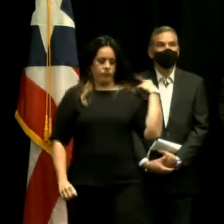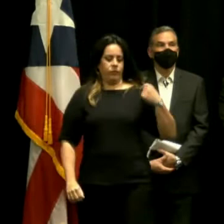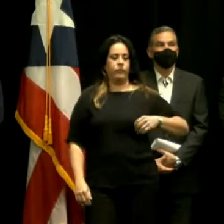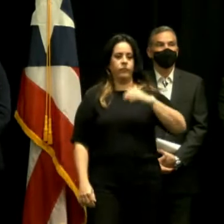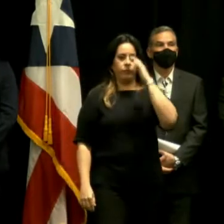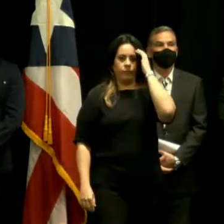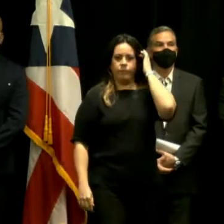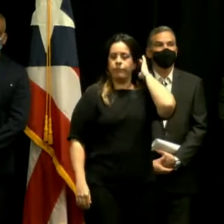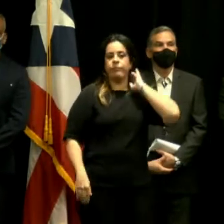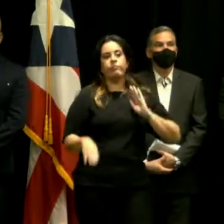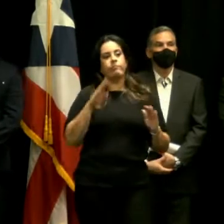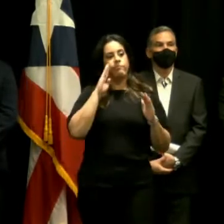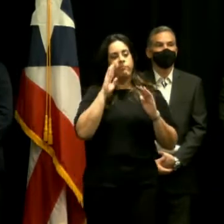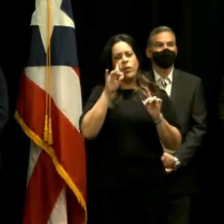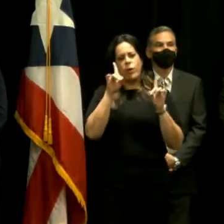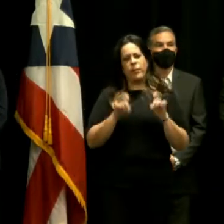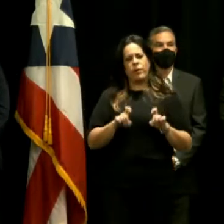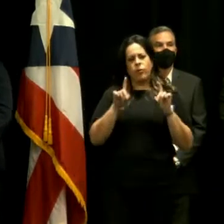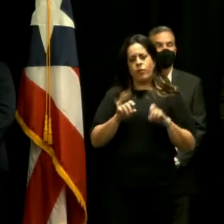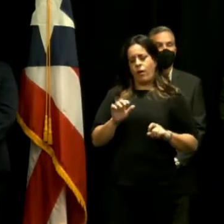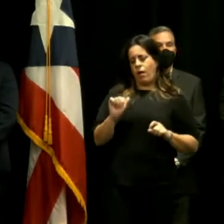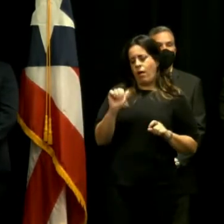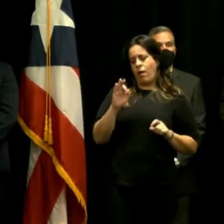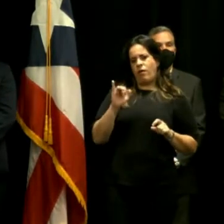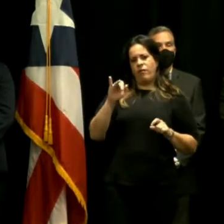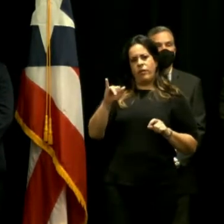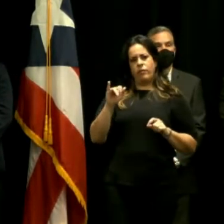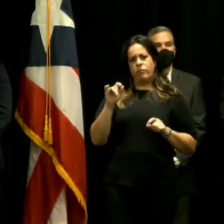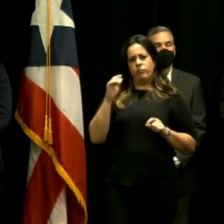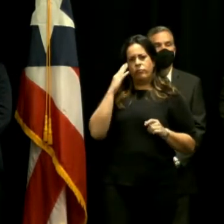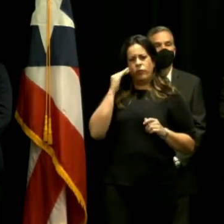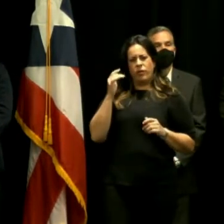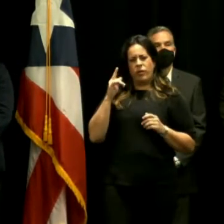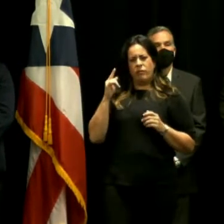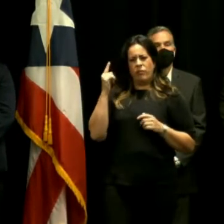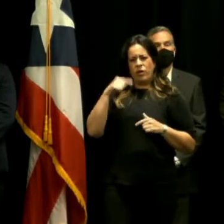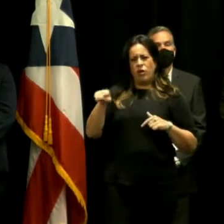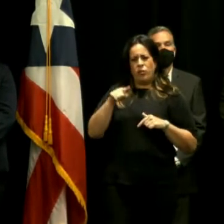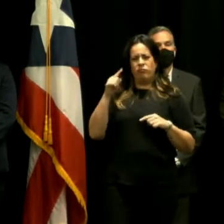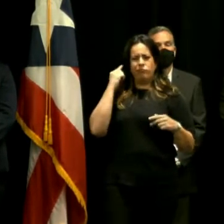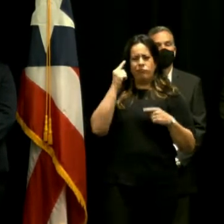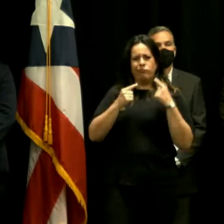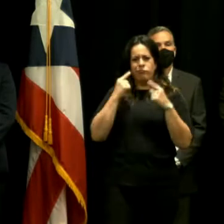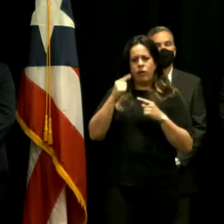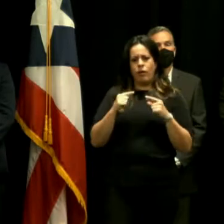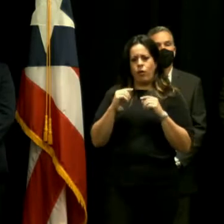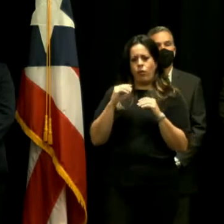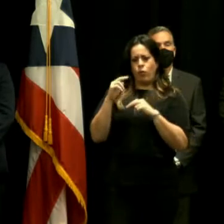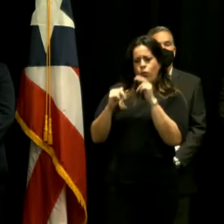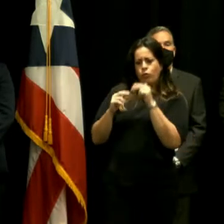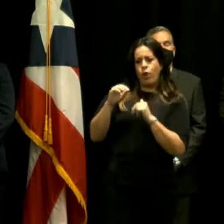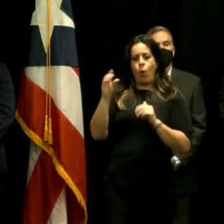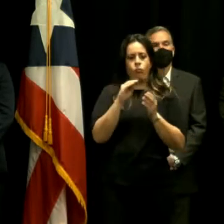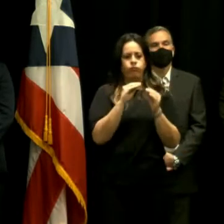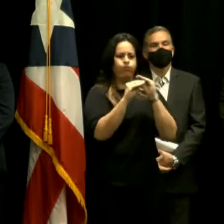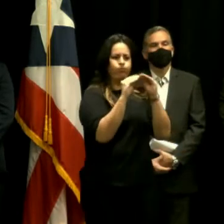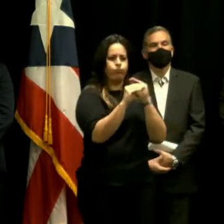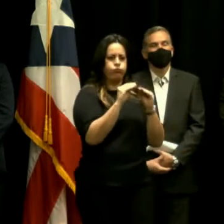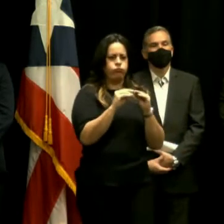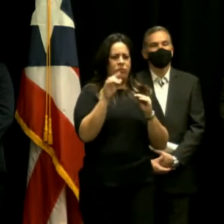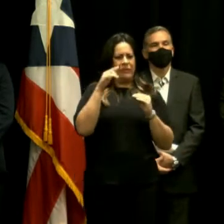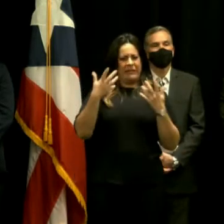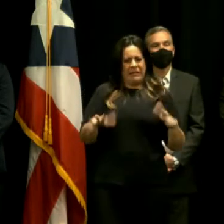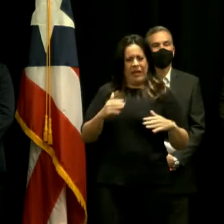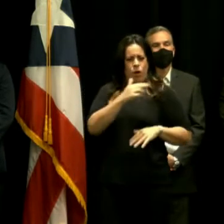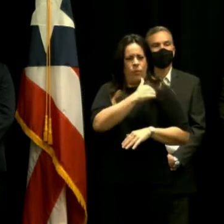hola saludos mi pregunta es por qué AFIS estaba planteando si reconstruir o reparar la estructura que existe en